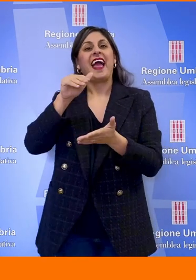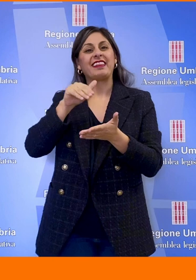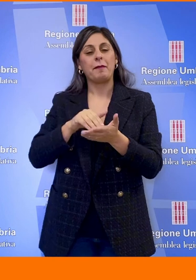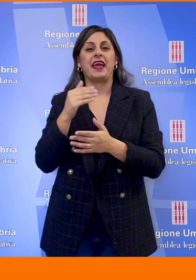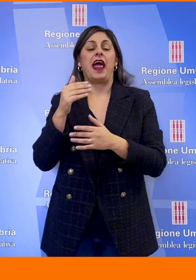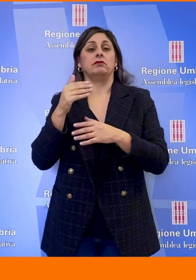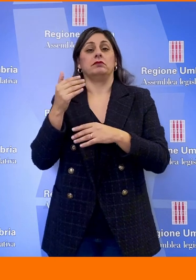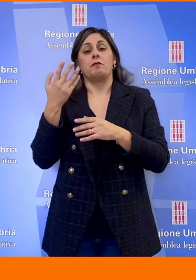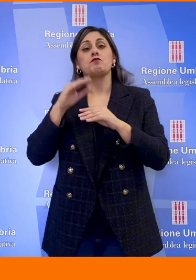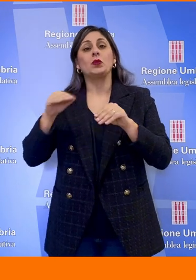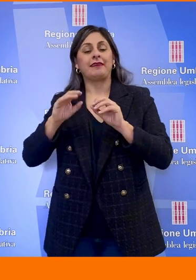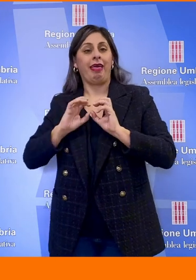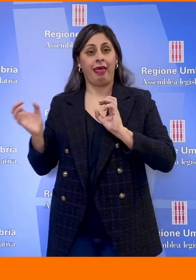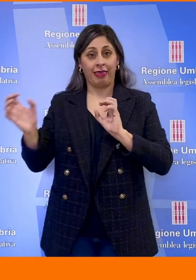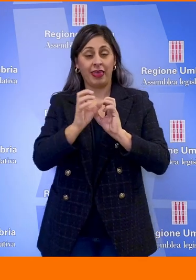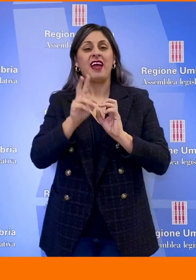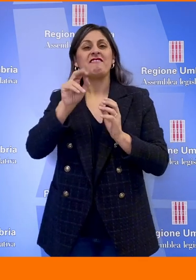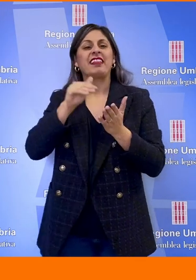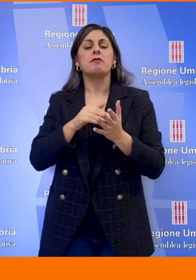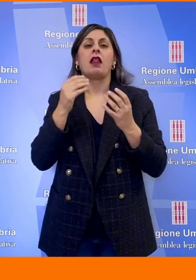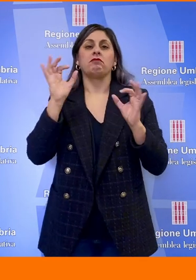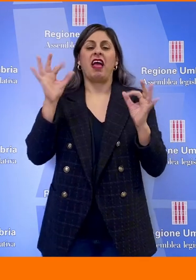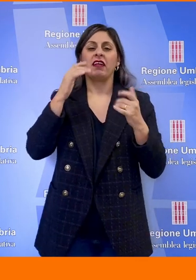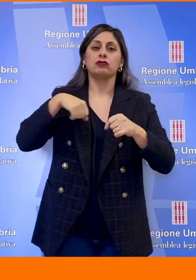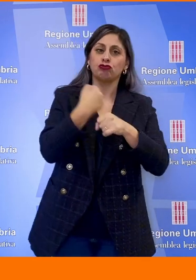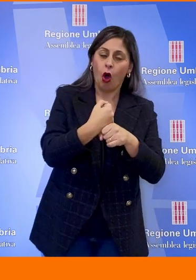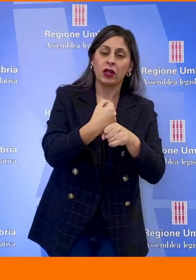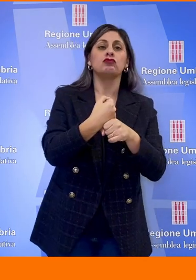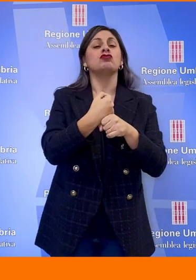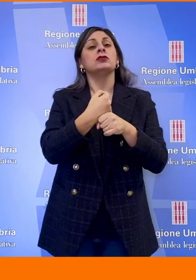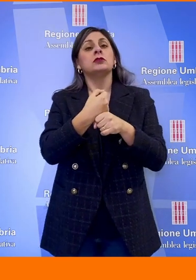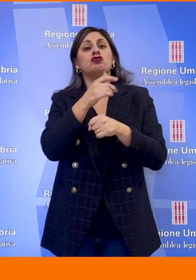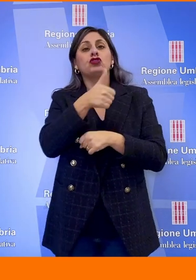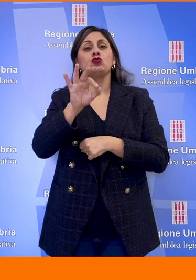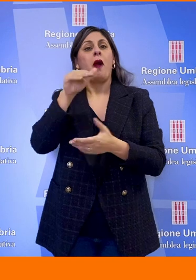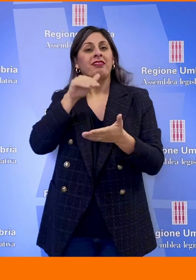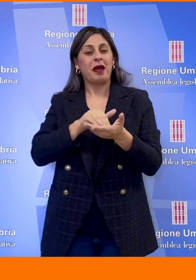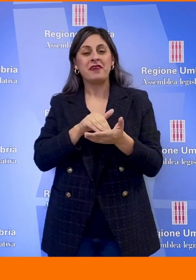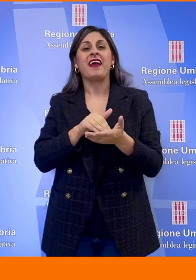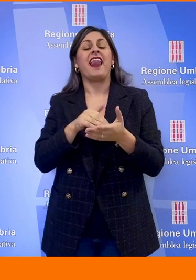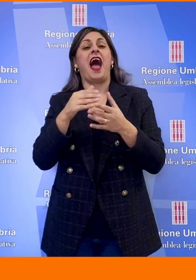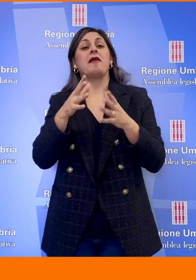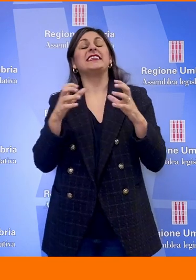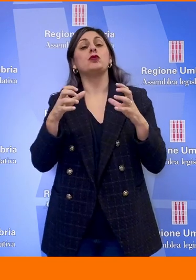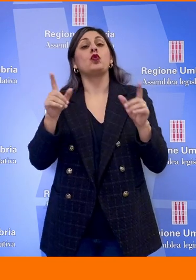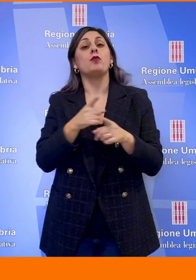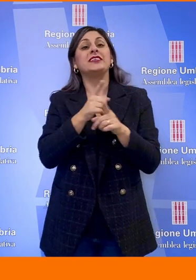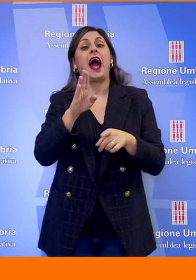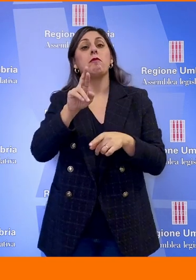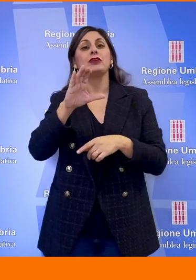museale, 20 mila per le manifestazioni storiche, 150 mila per l'istituto musicale Bricialdi di Terni. Per l